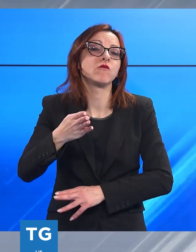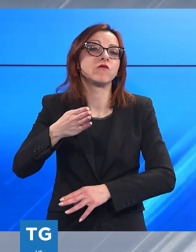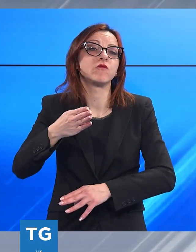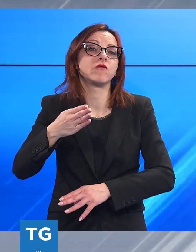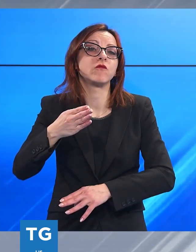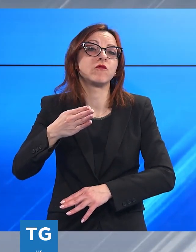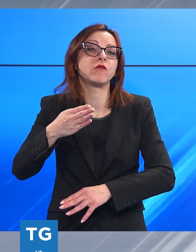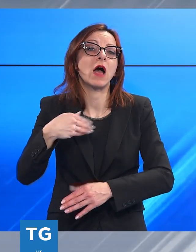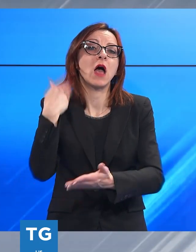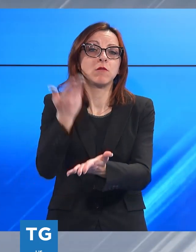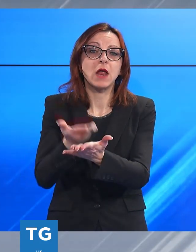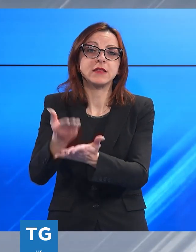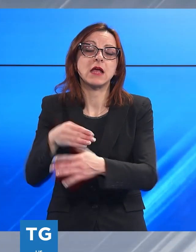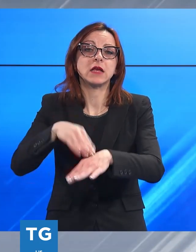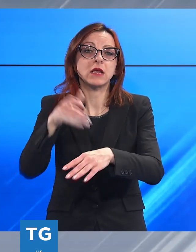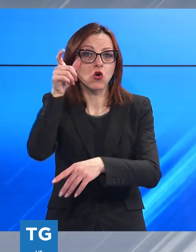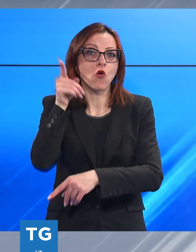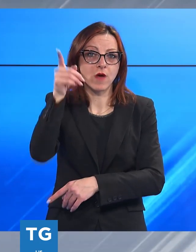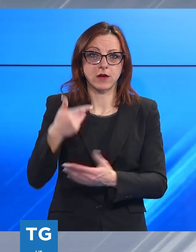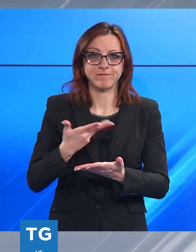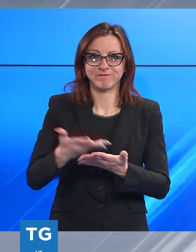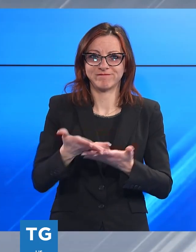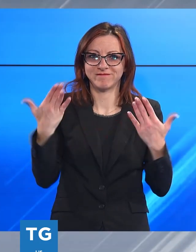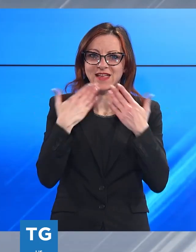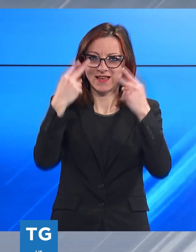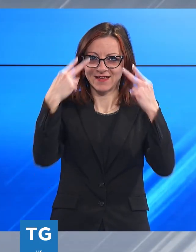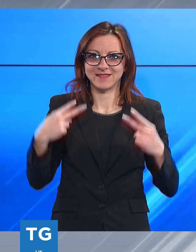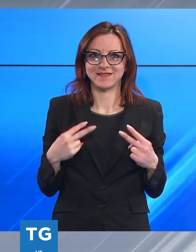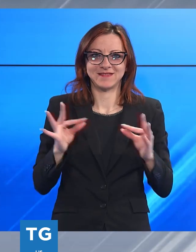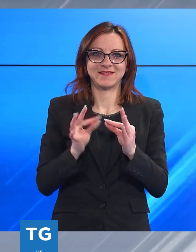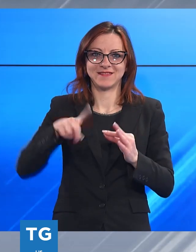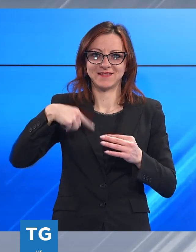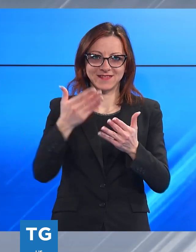Con questo si chiude la prima parte del TGNO e tra poco la pagina sportiva.